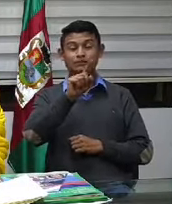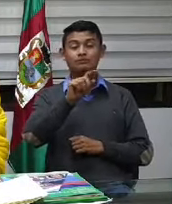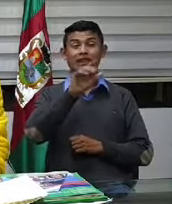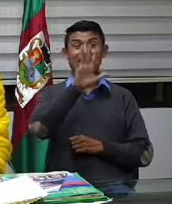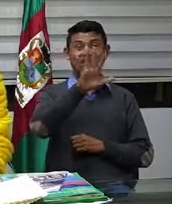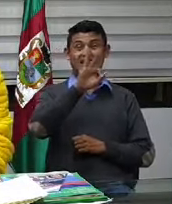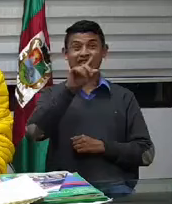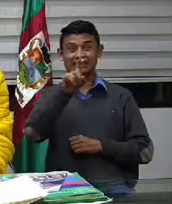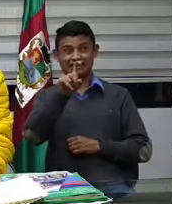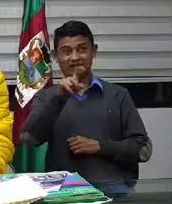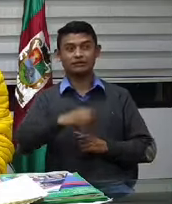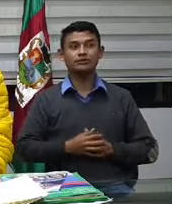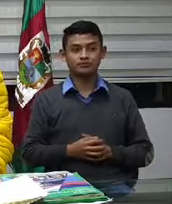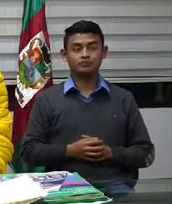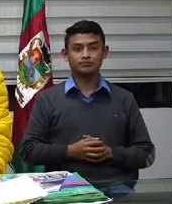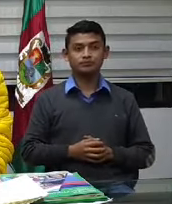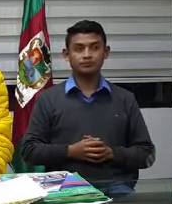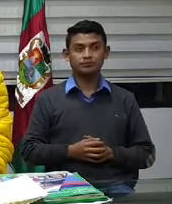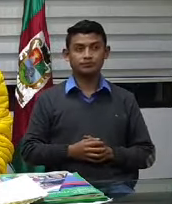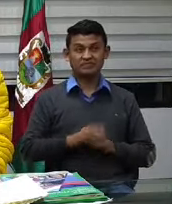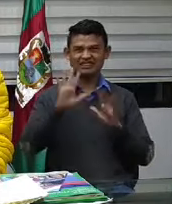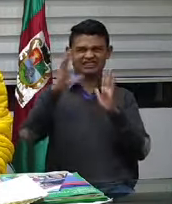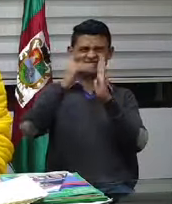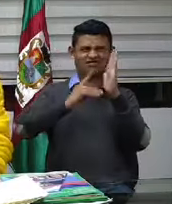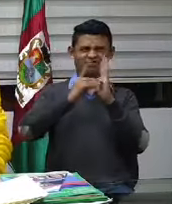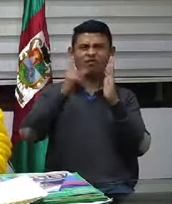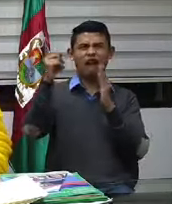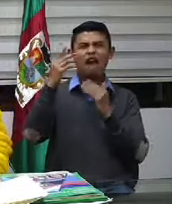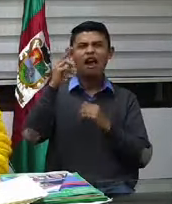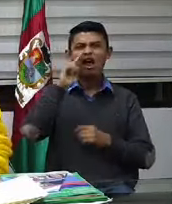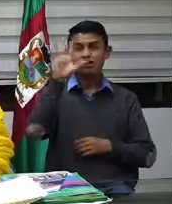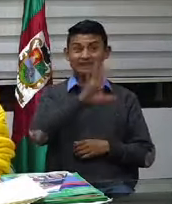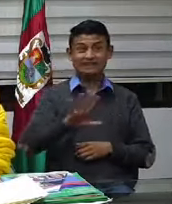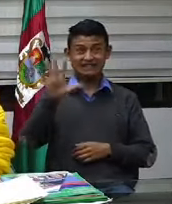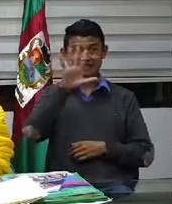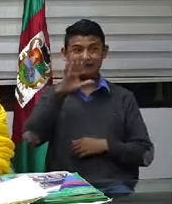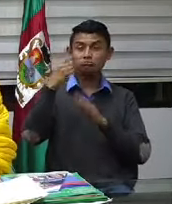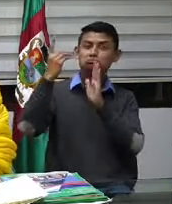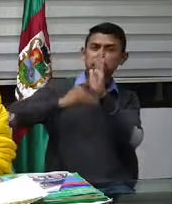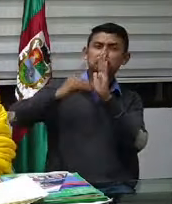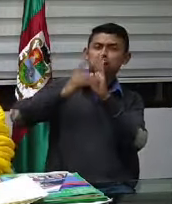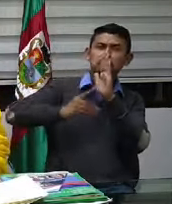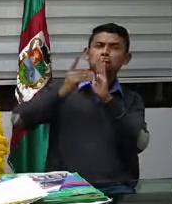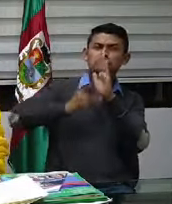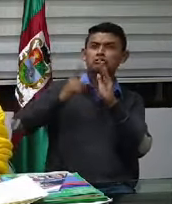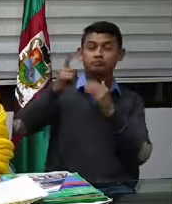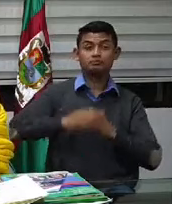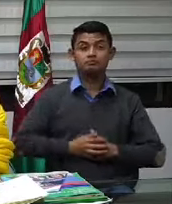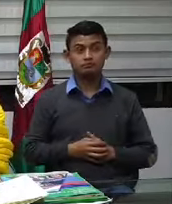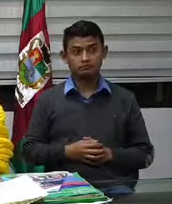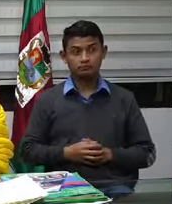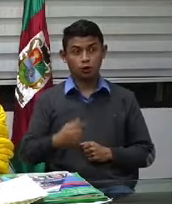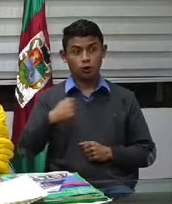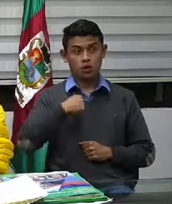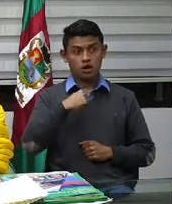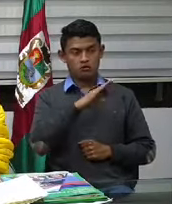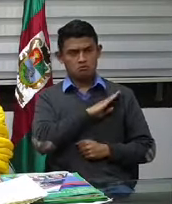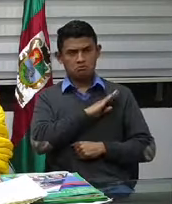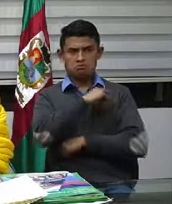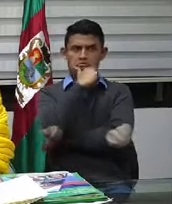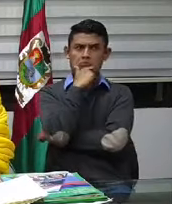pero mire, hoy es que es muy triste. Otra de las ventajas de ser su alcalde es que uno recibe información de muchos sitios.